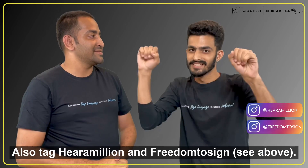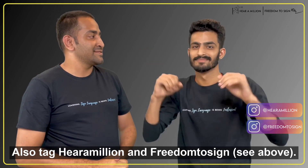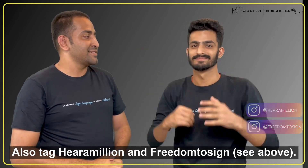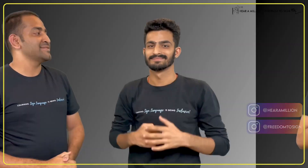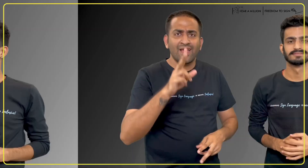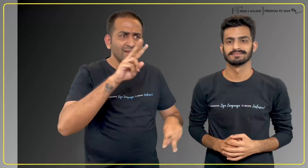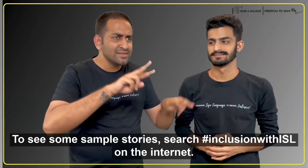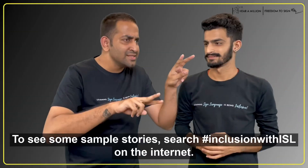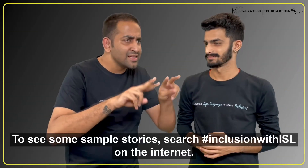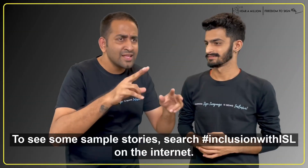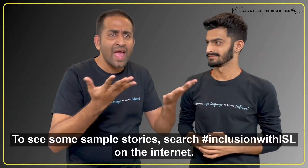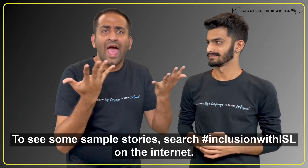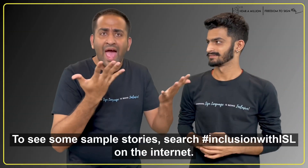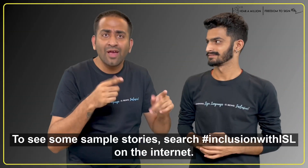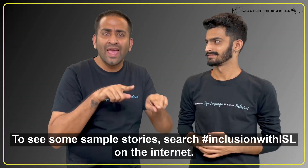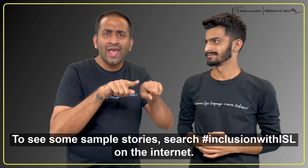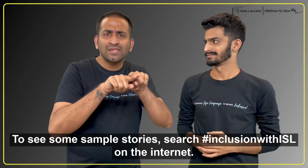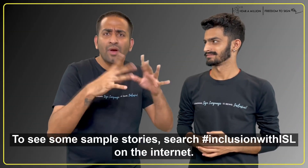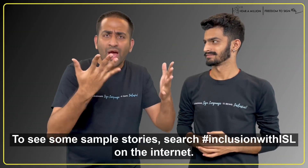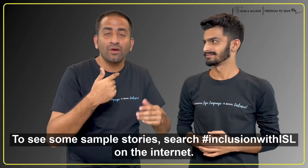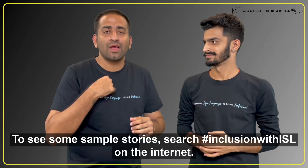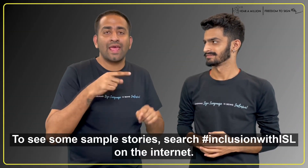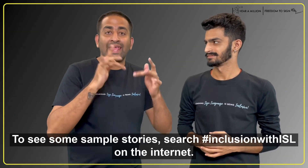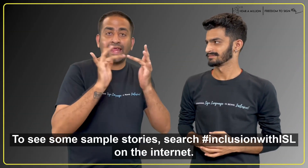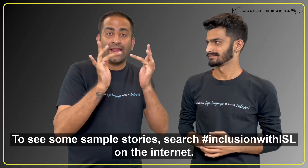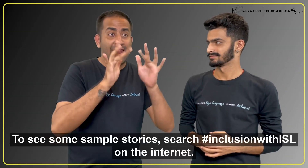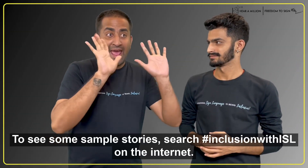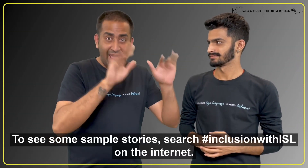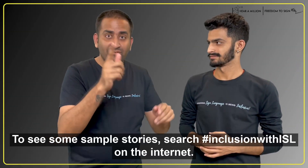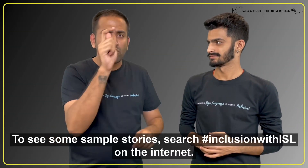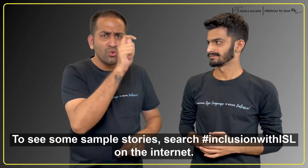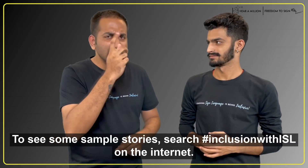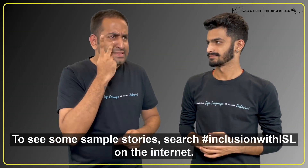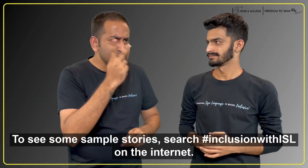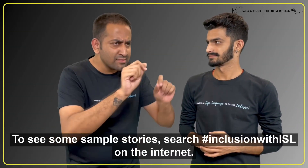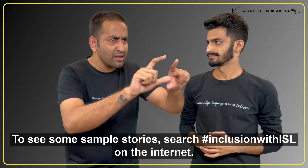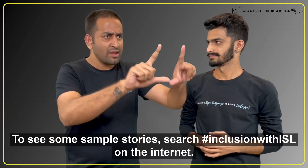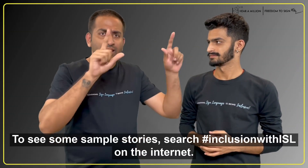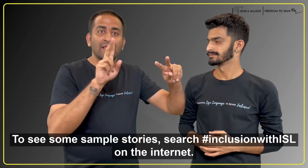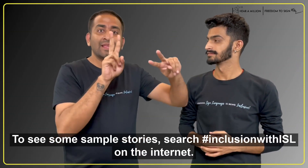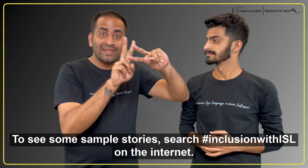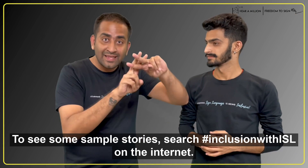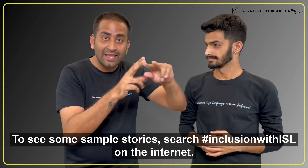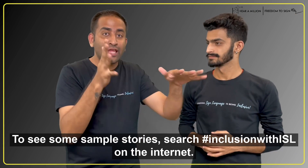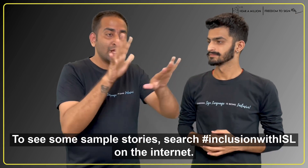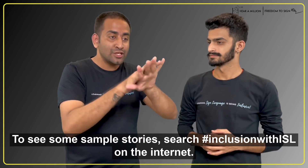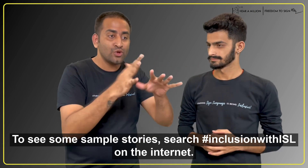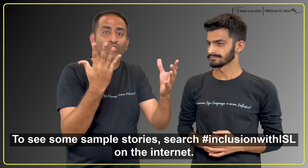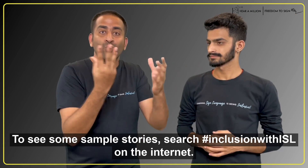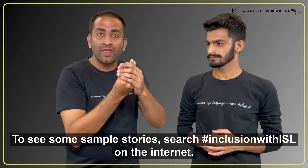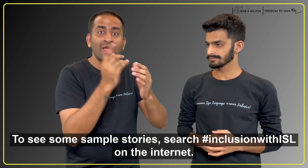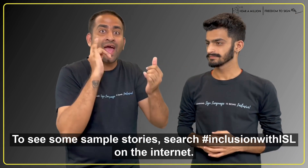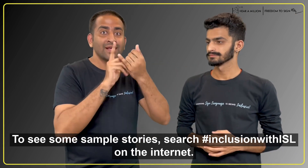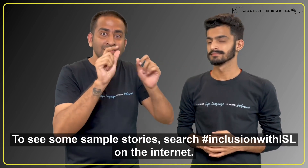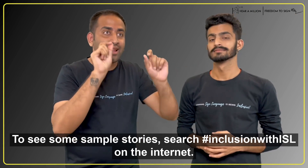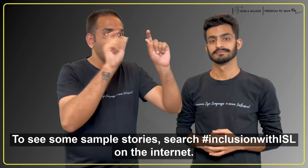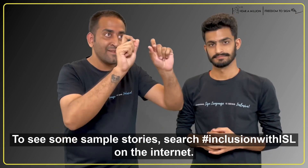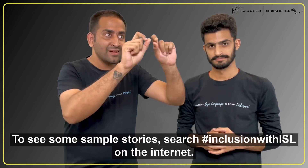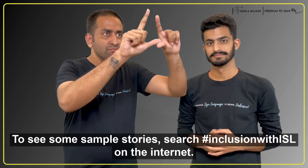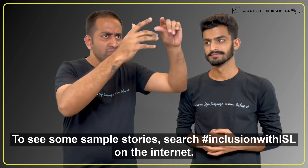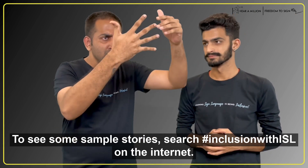इंटरनेट